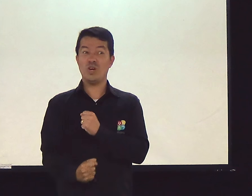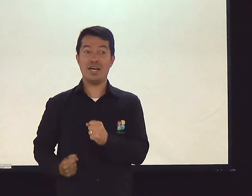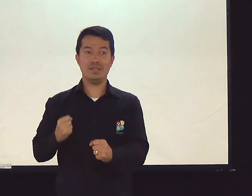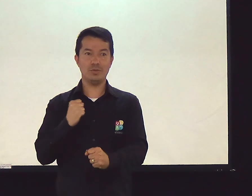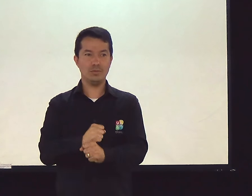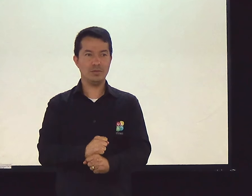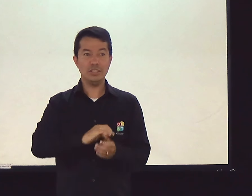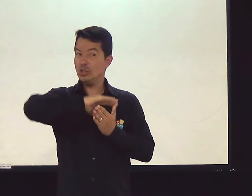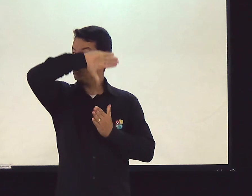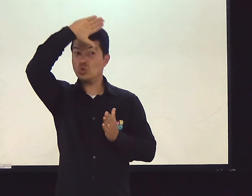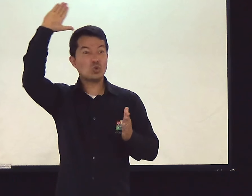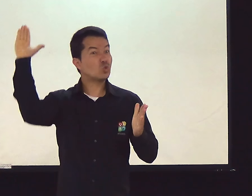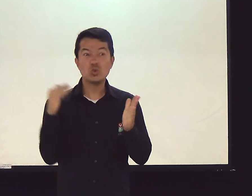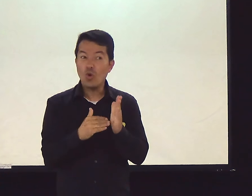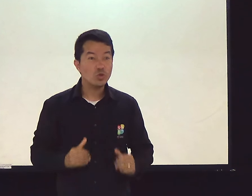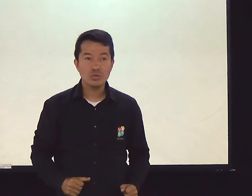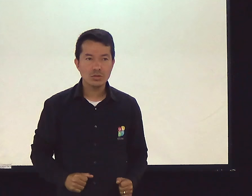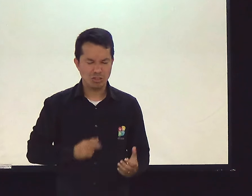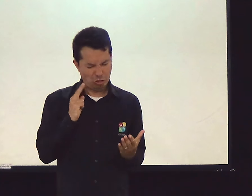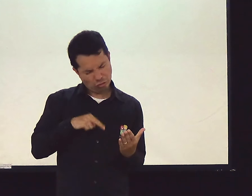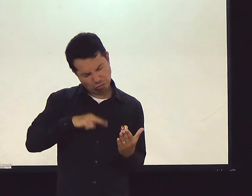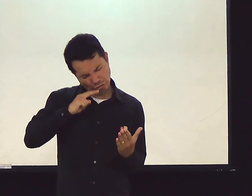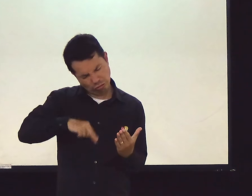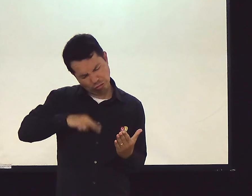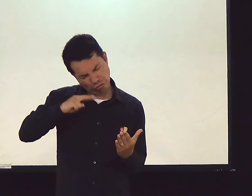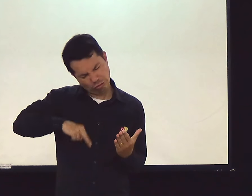Ela leu sete vezes a palavra de Deus em um ano.